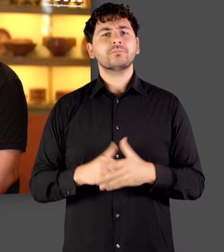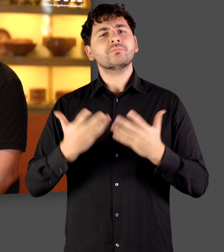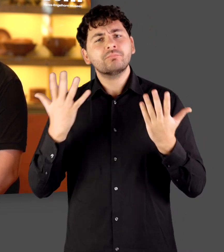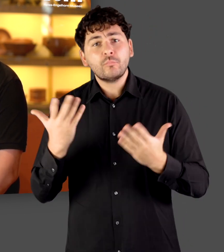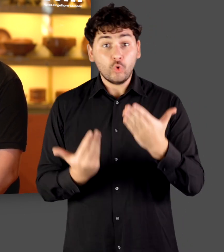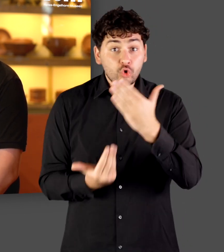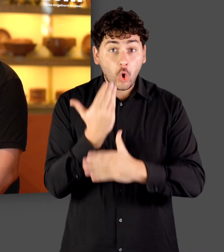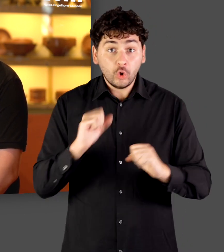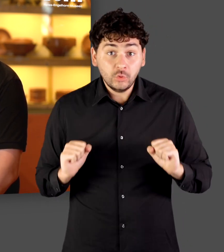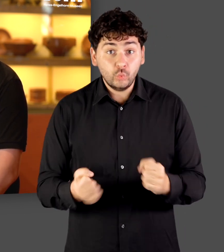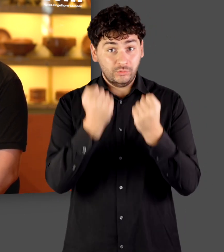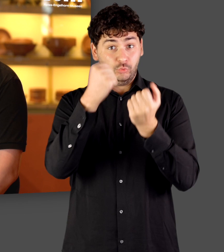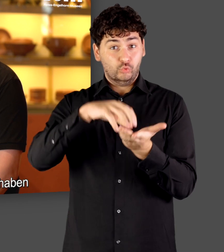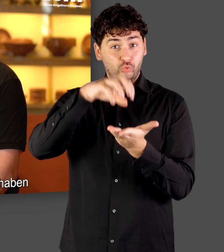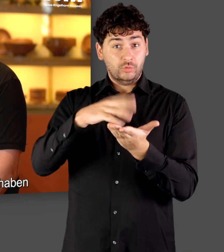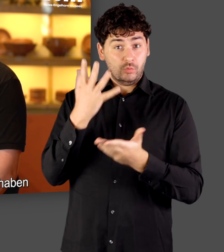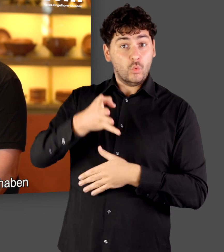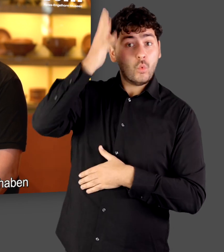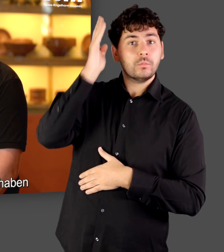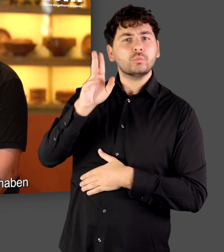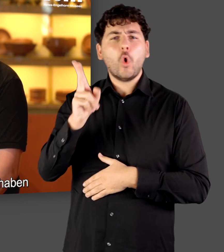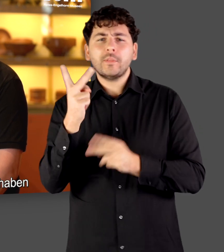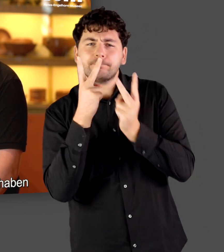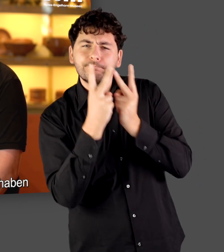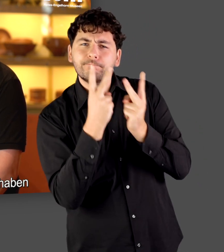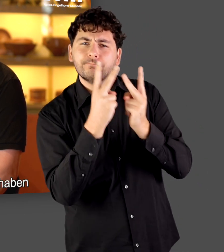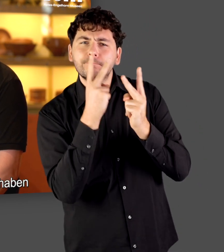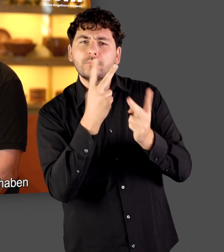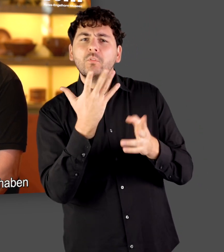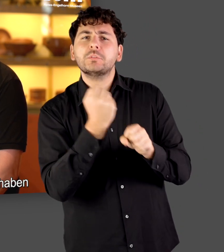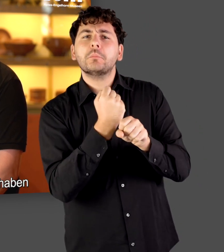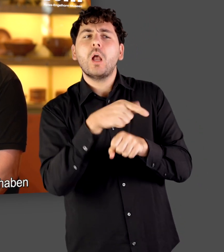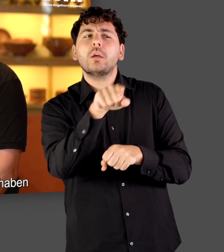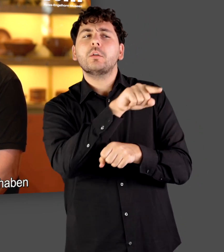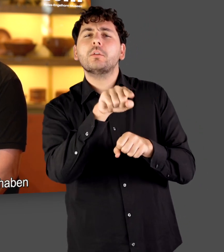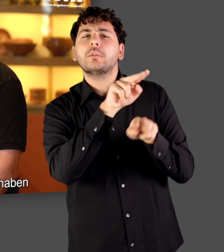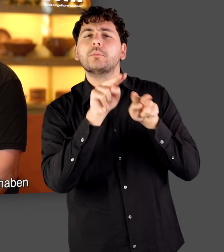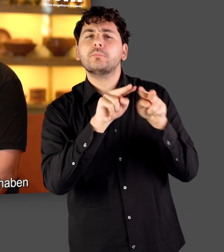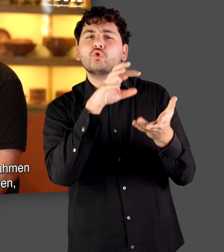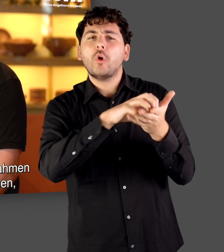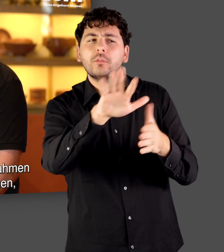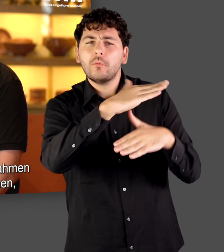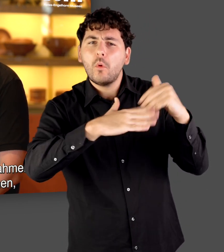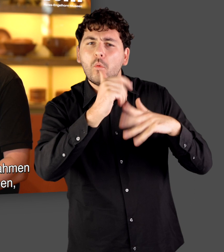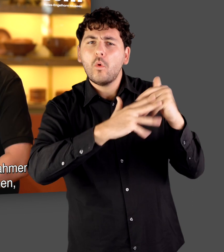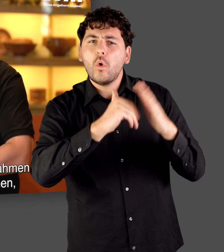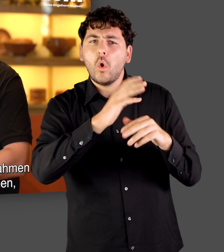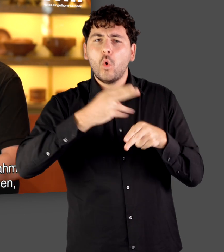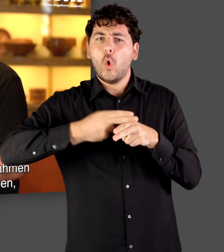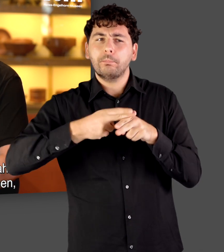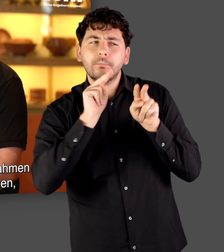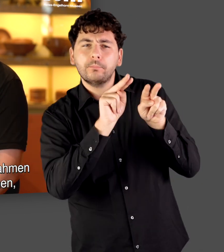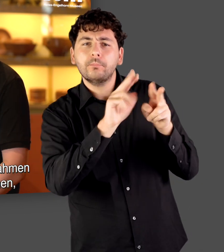wobei römische Städte, vor allem Neugründungen, sich oft ganz eng an Rom orientiert haben und versucht haben, dieses